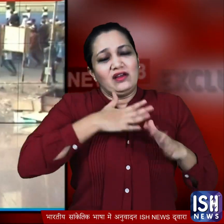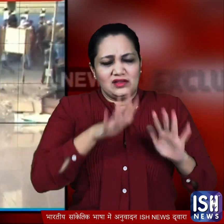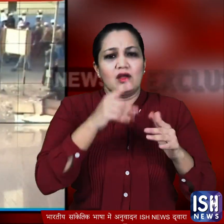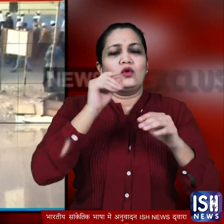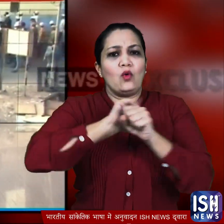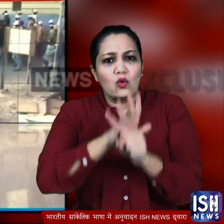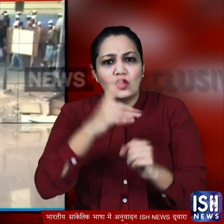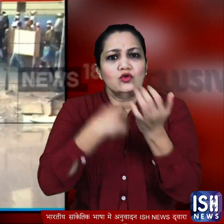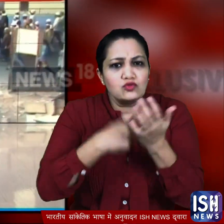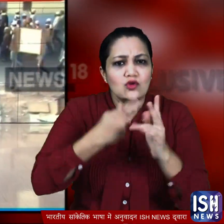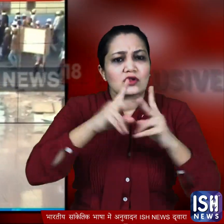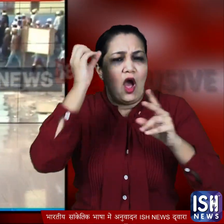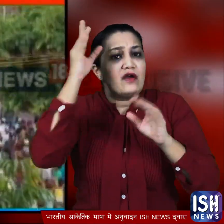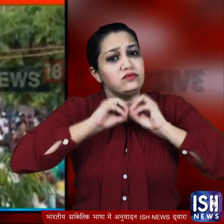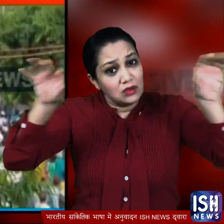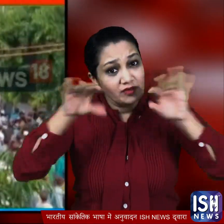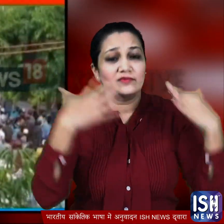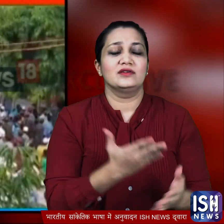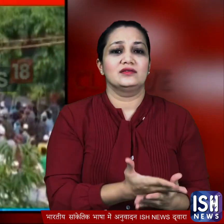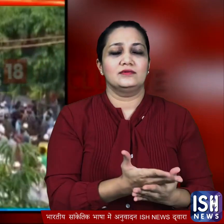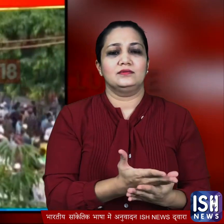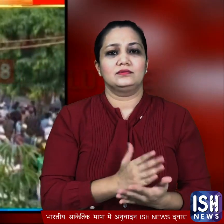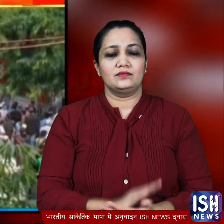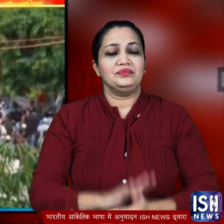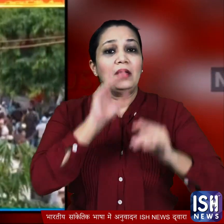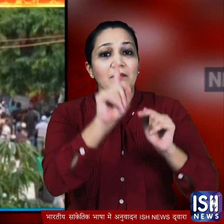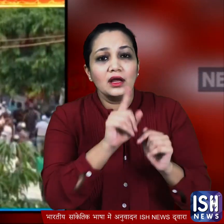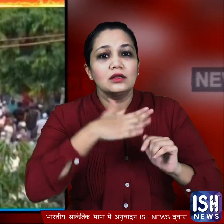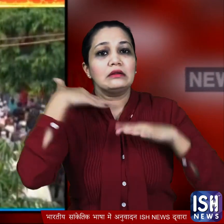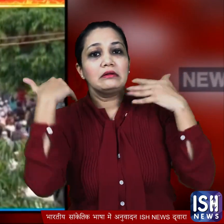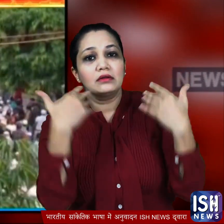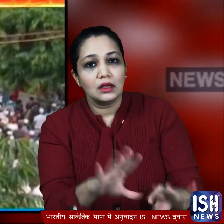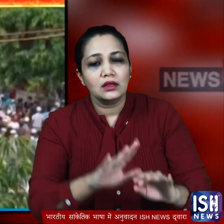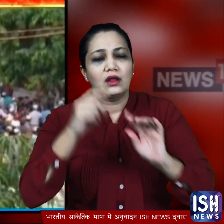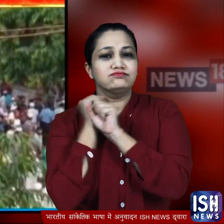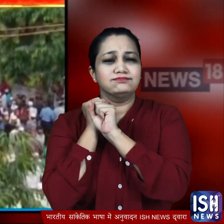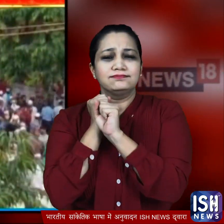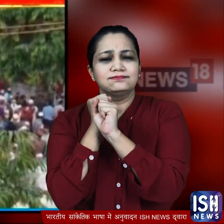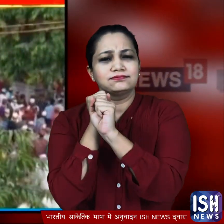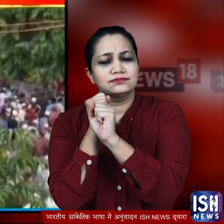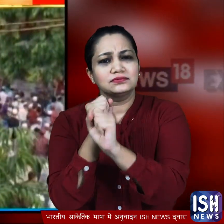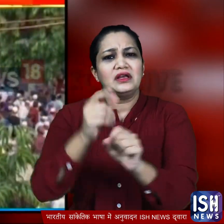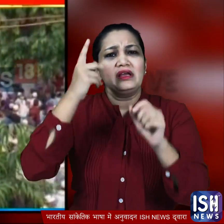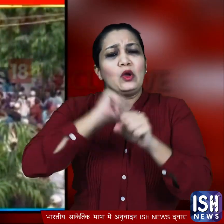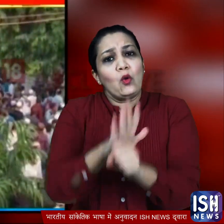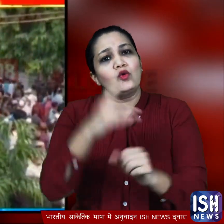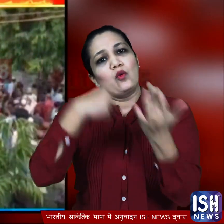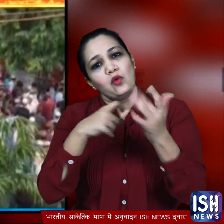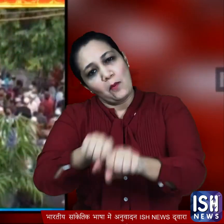लिए जागरुकता अभियान चलाया था लेकिन उनकी मौत के बाद जब उनका जनाजा निकला तो उसी में करोना नियमों की धज्या और गई